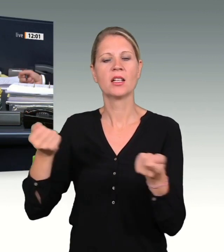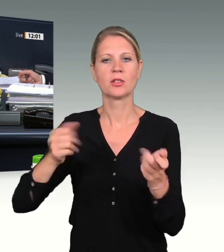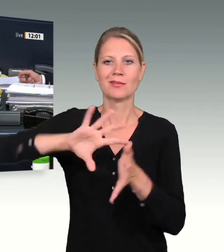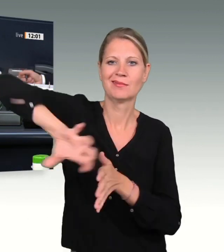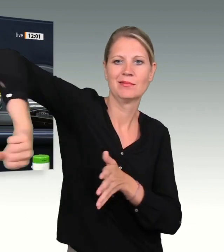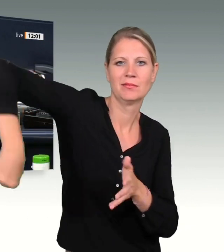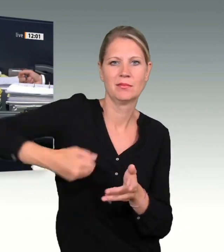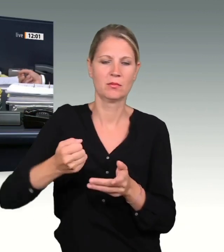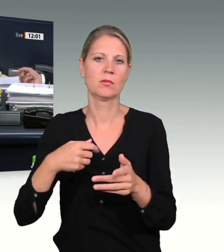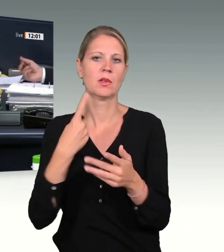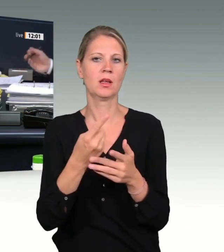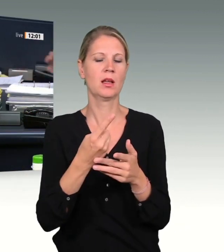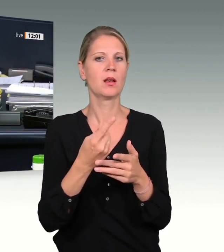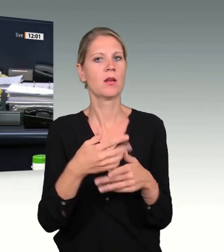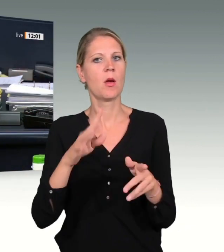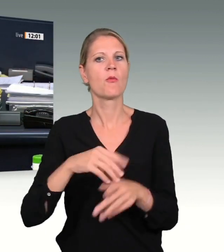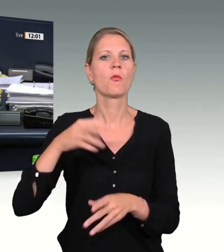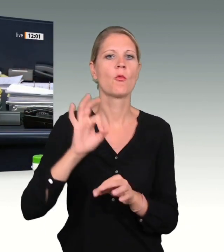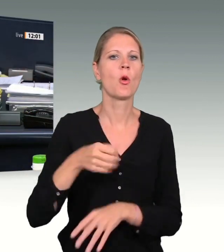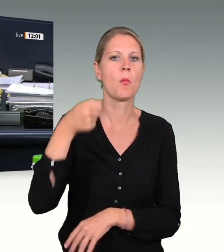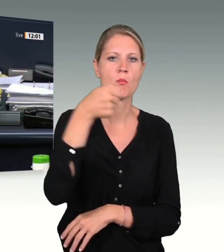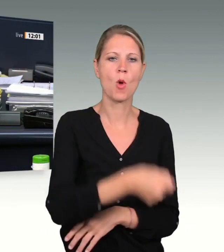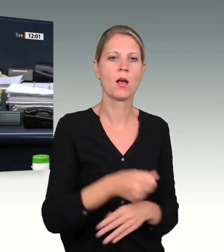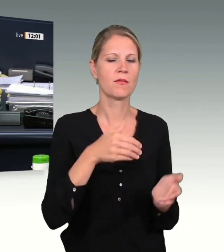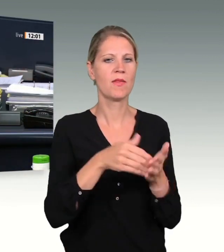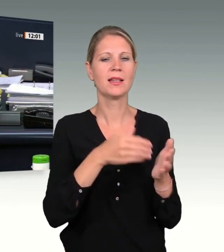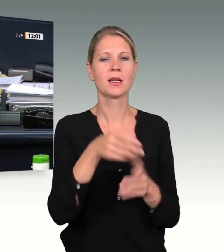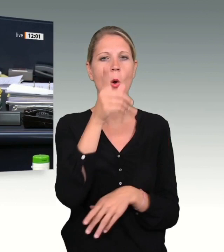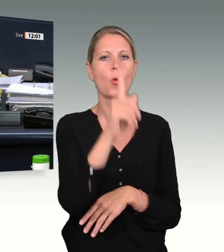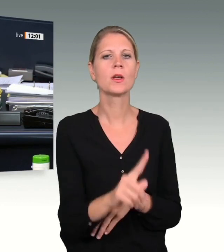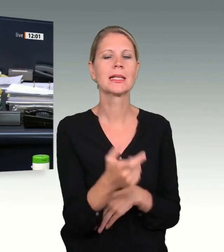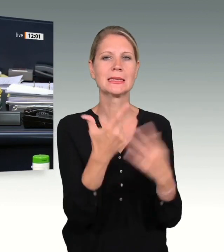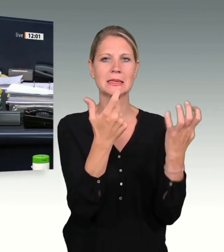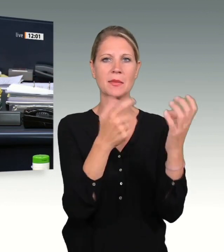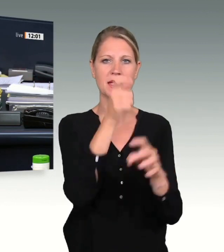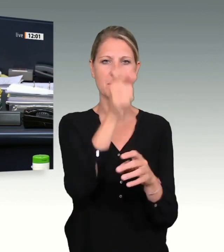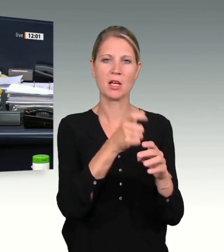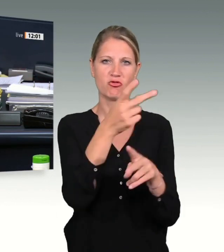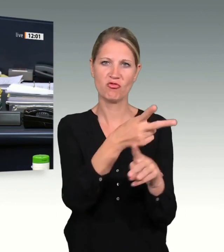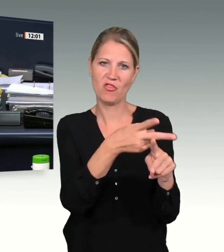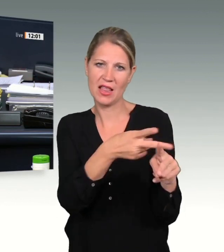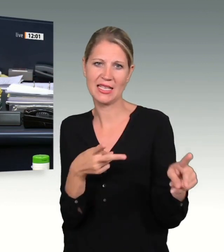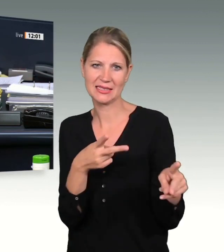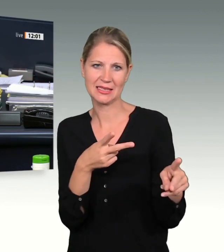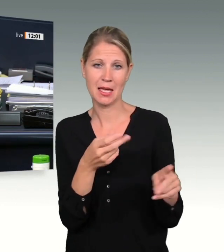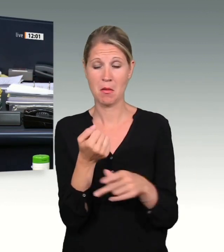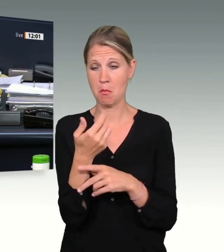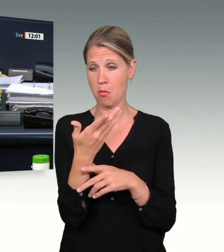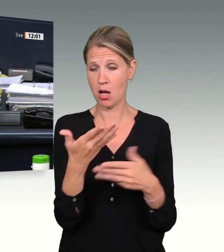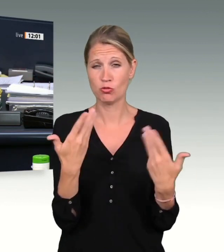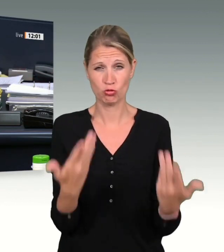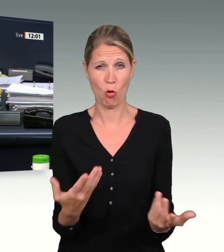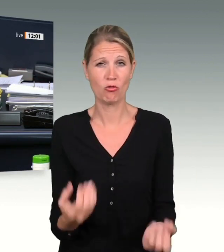weitere 170 Menschen, einige von ihnen so schwer, dass sie unter